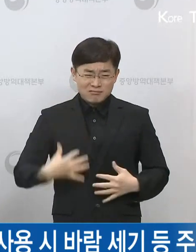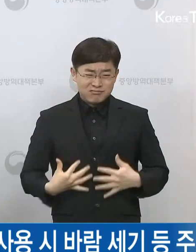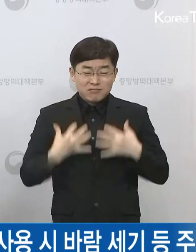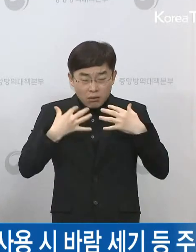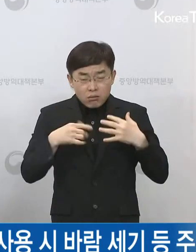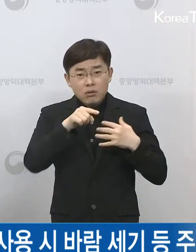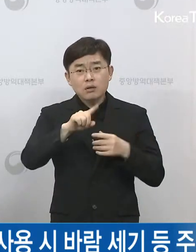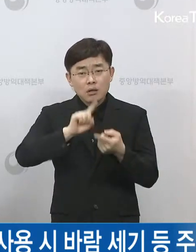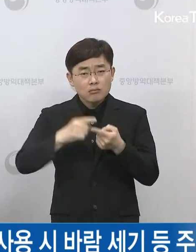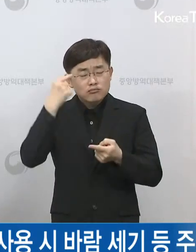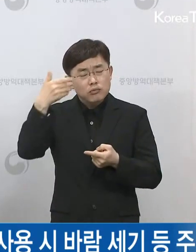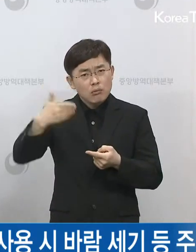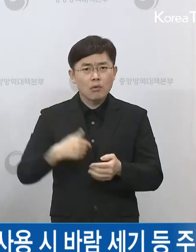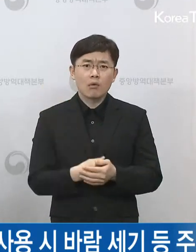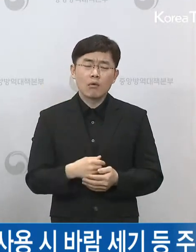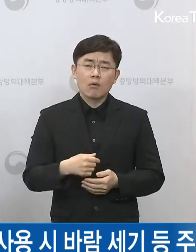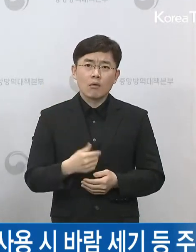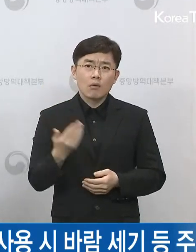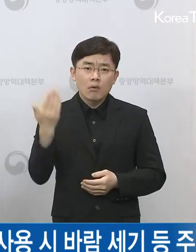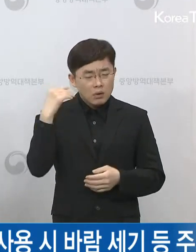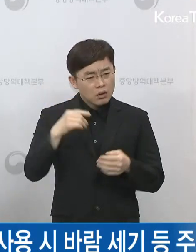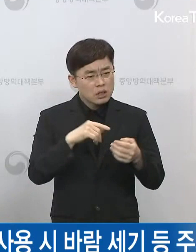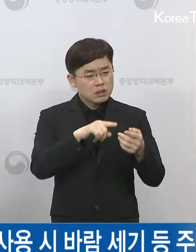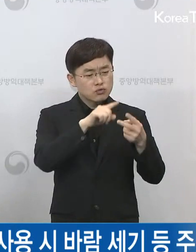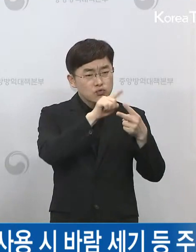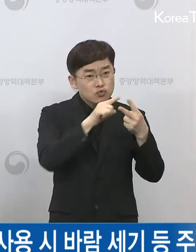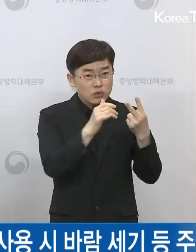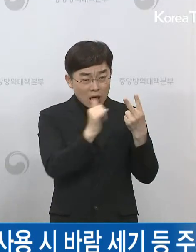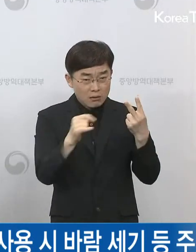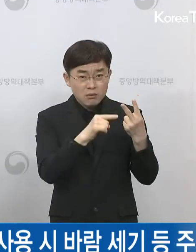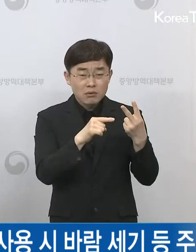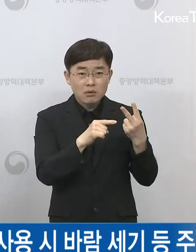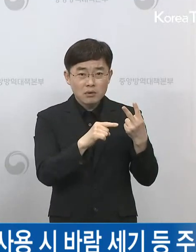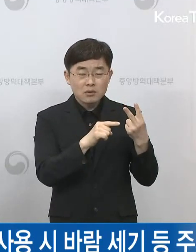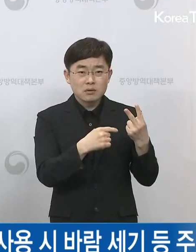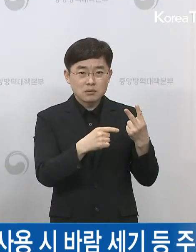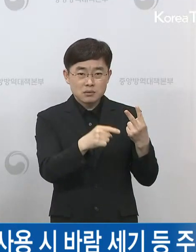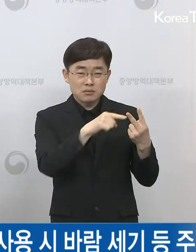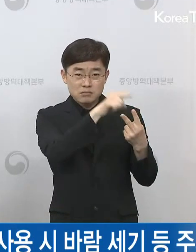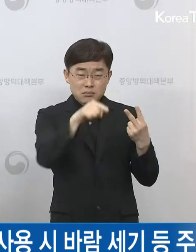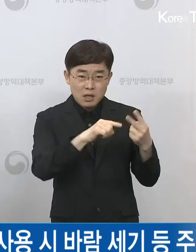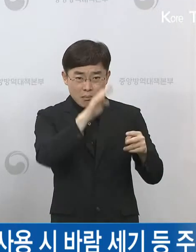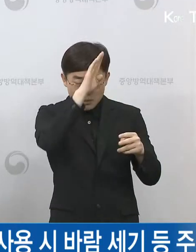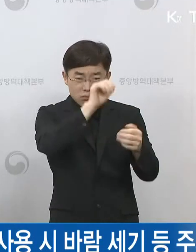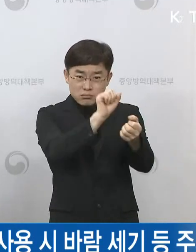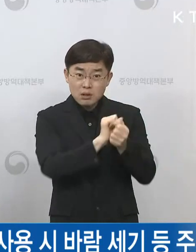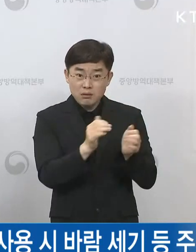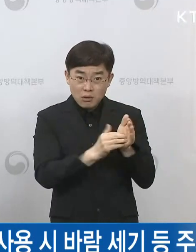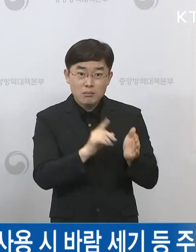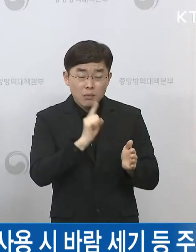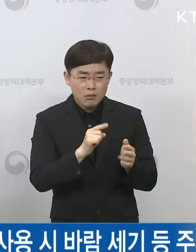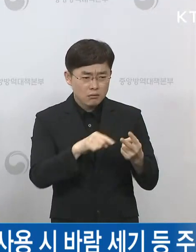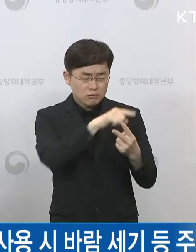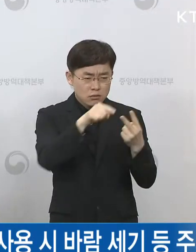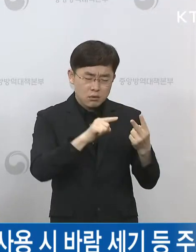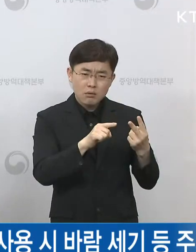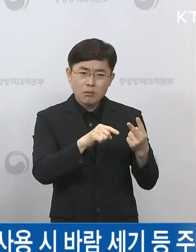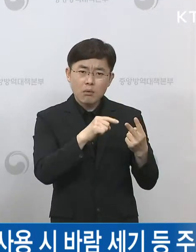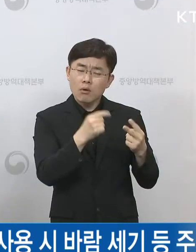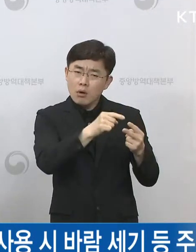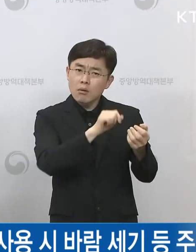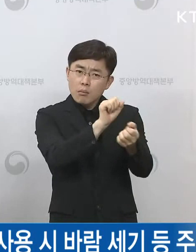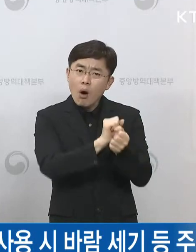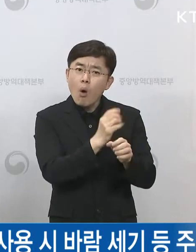어린이의 발병일이 대략 언제인지 하고요. 그리고 사례정의상 코로나19 감염이 확인되거나 아니면 발병 전 한 달 안에